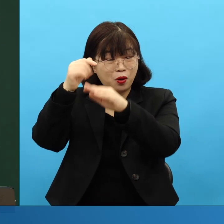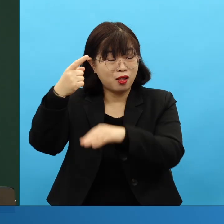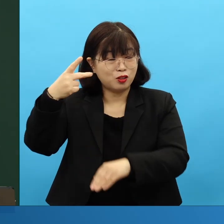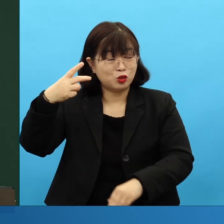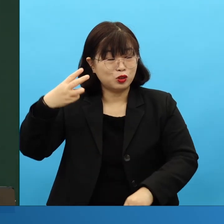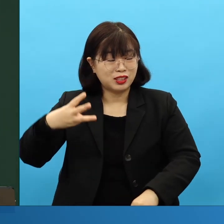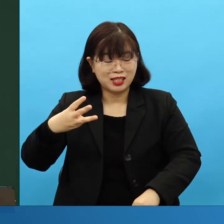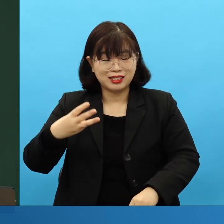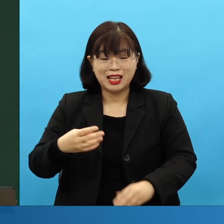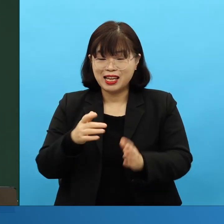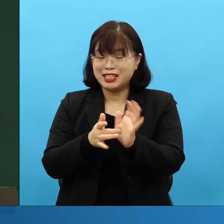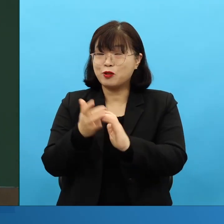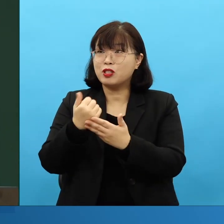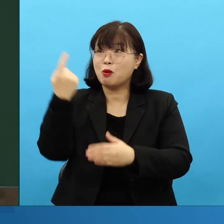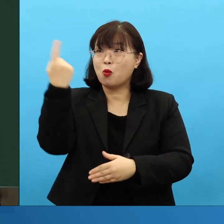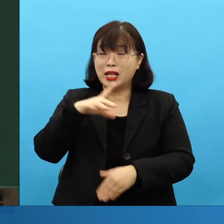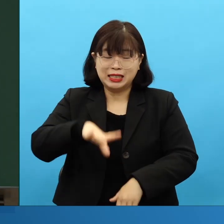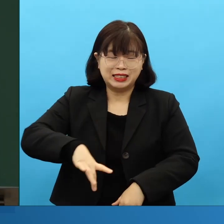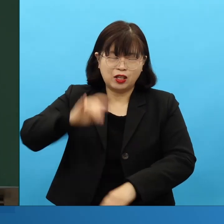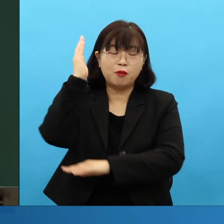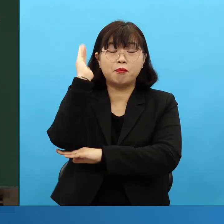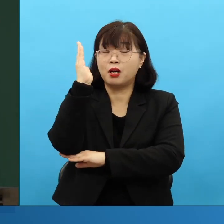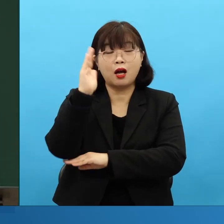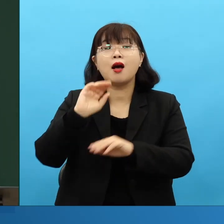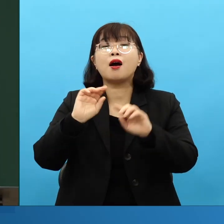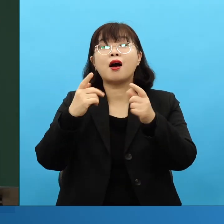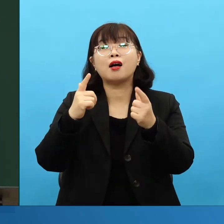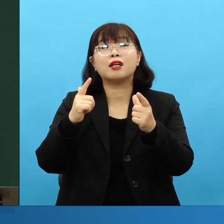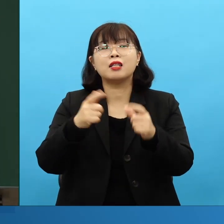구약에 응답받은 세계로 움직인 사람들은 다 이 응답을 받았어요.